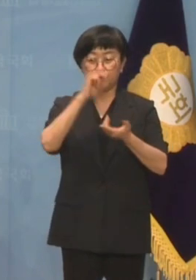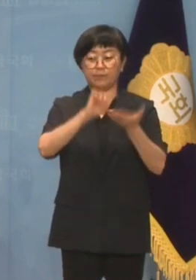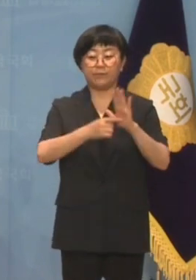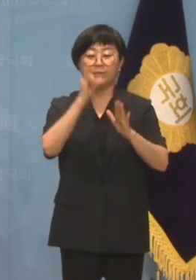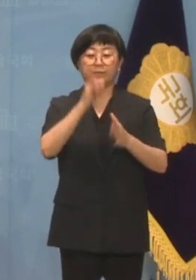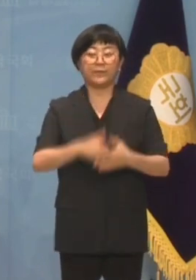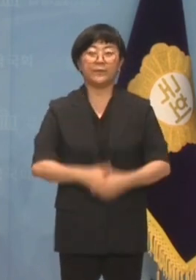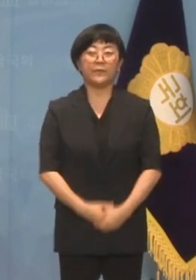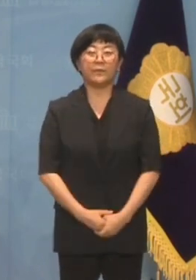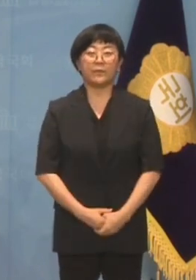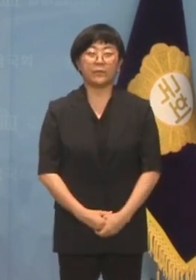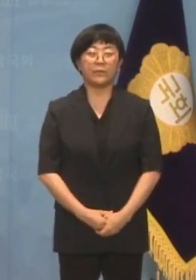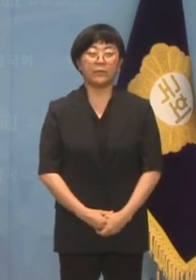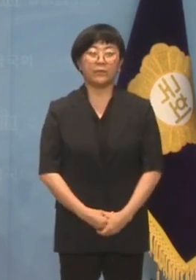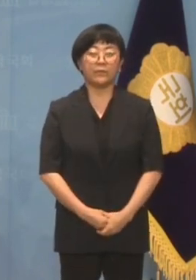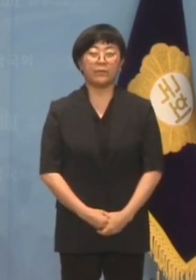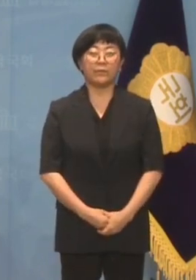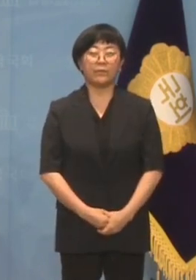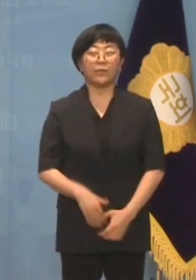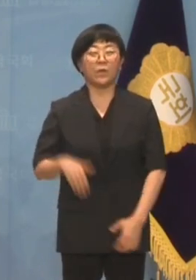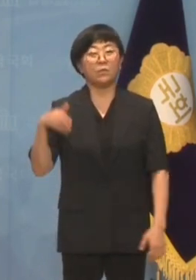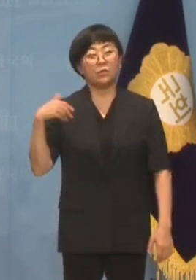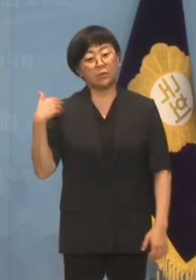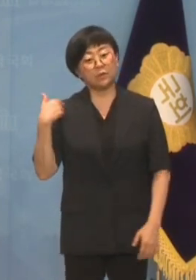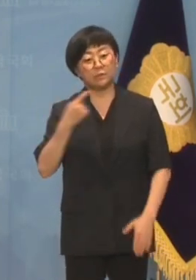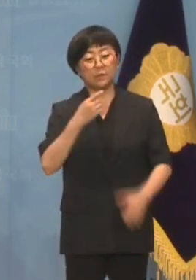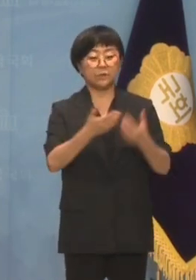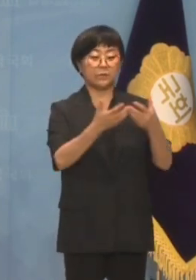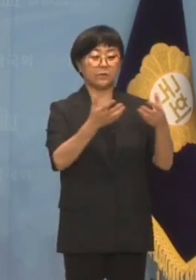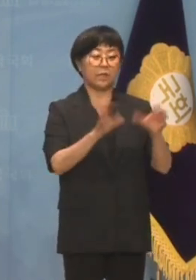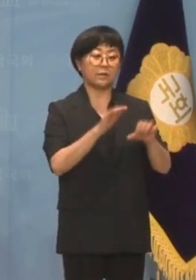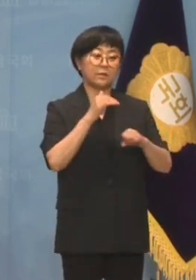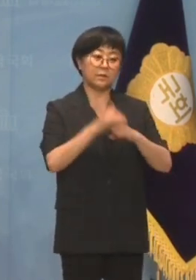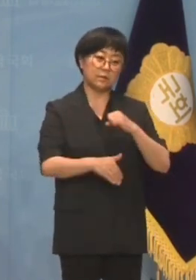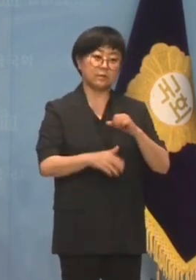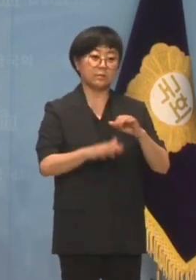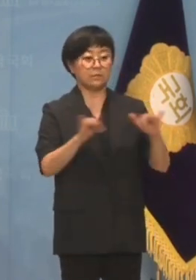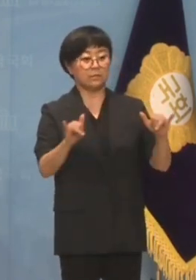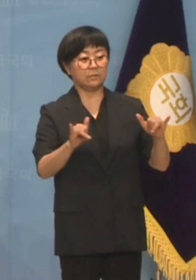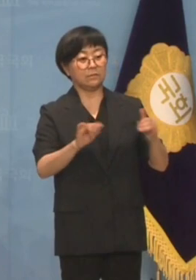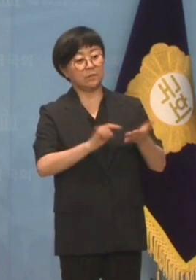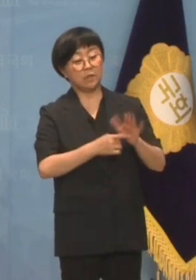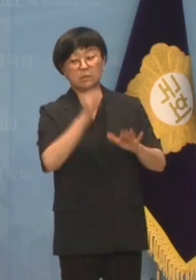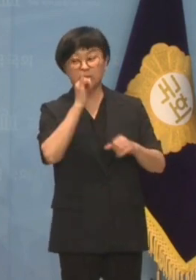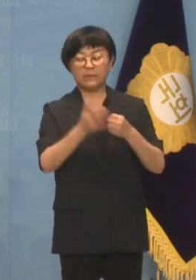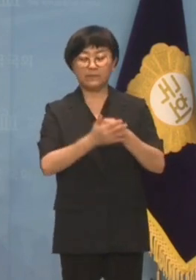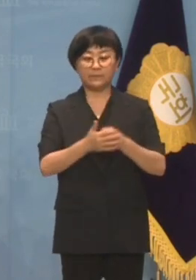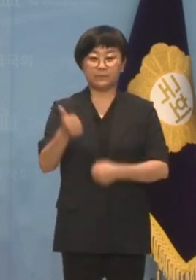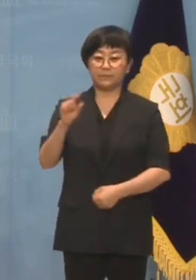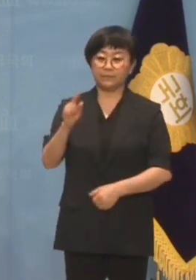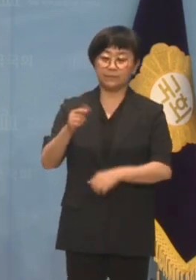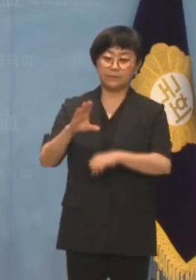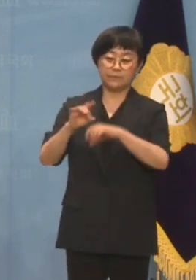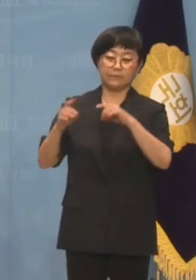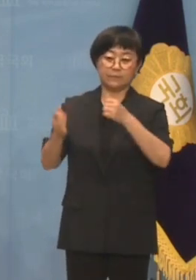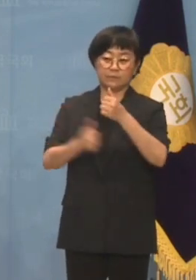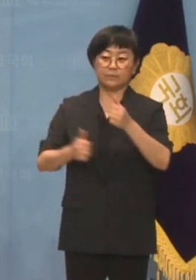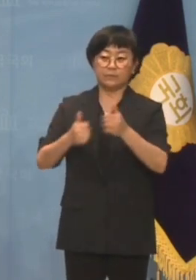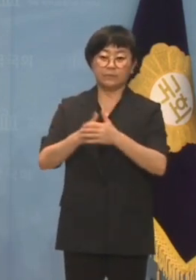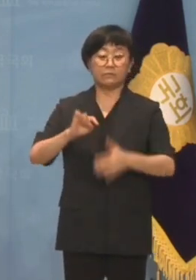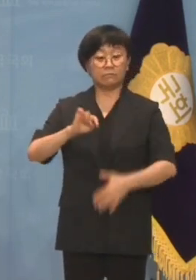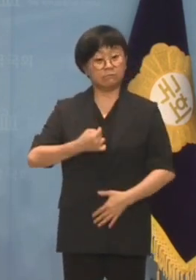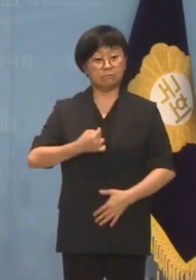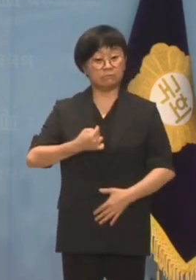밝혀졌습니다. 모르세가 요즘 민주당 측 인사들의 트렌드인지 한상혁 위원장 역시